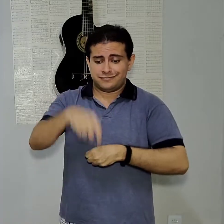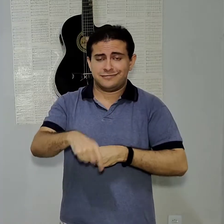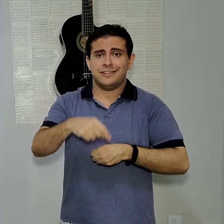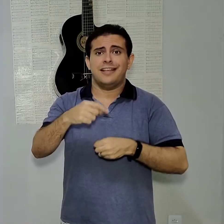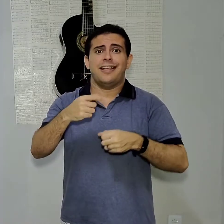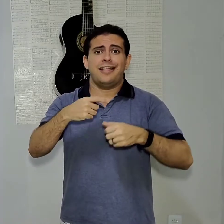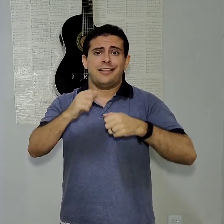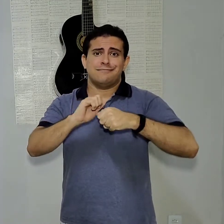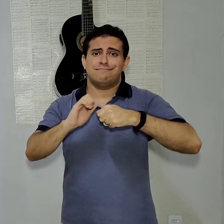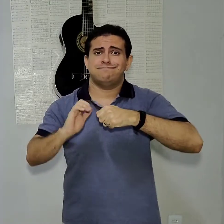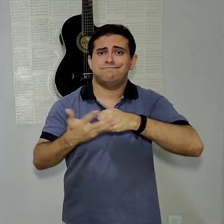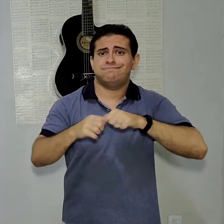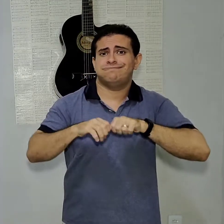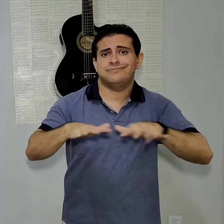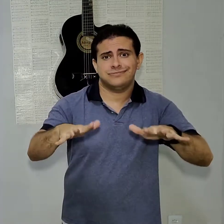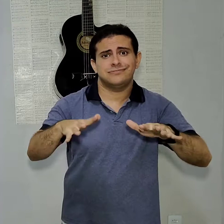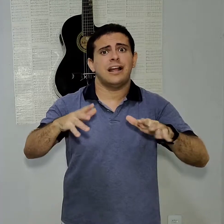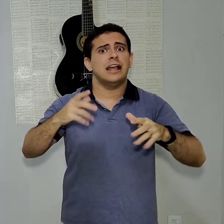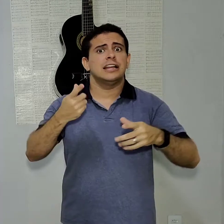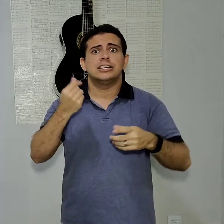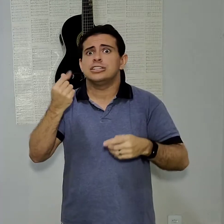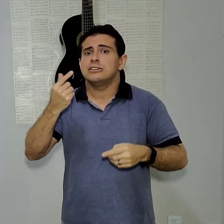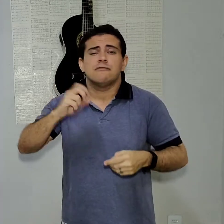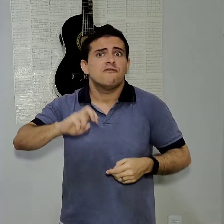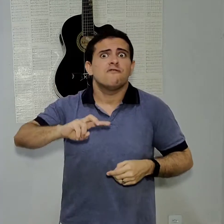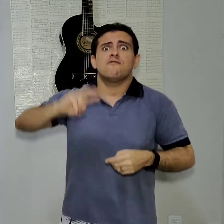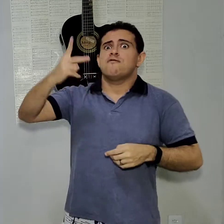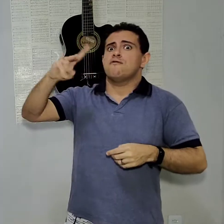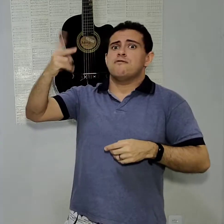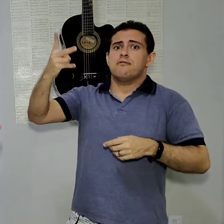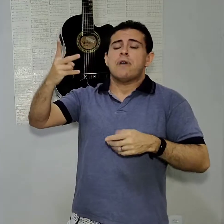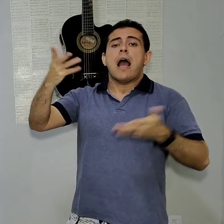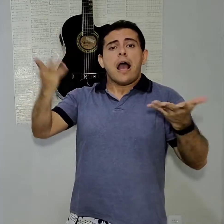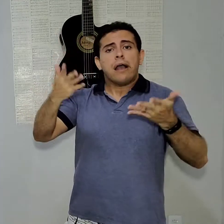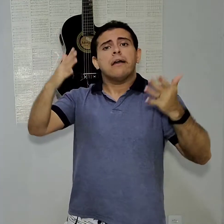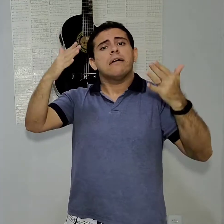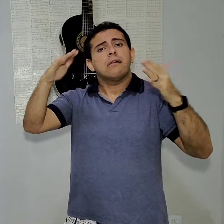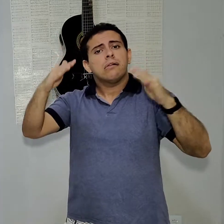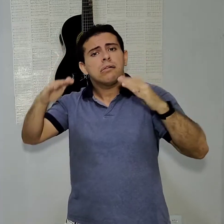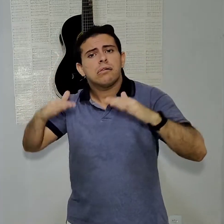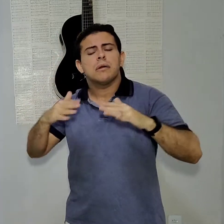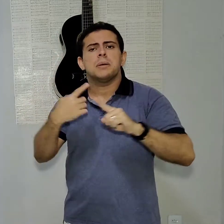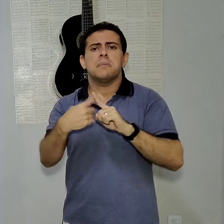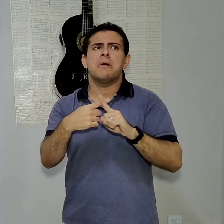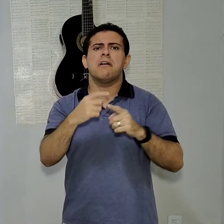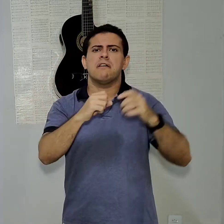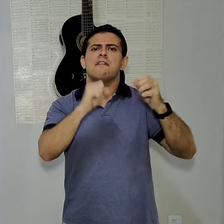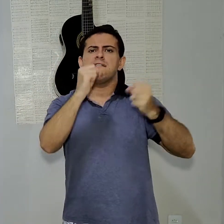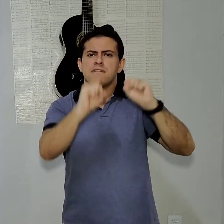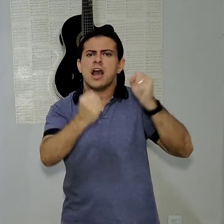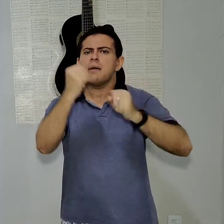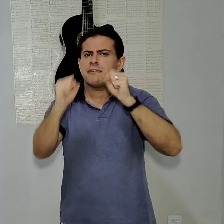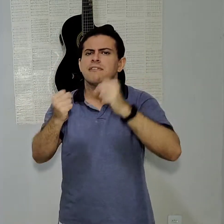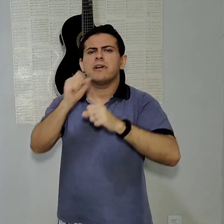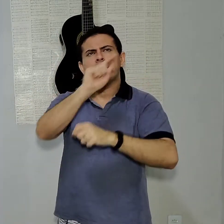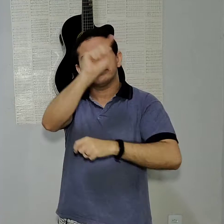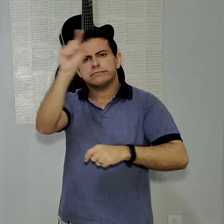realmente subiram. E agora estão dando uma baixada, porque realmente, as fábricas aí já voltaram com tudo às suas produções.